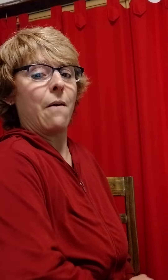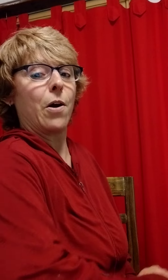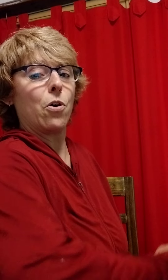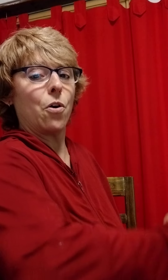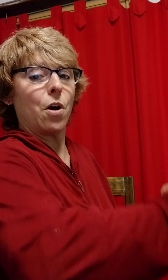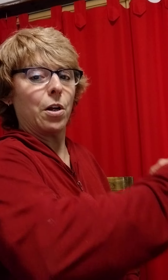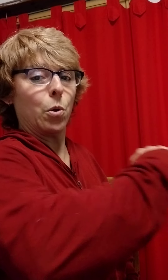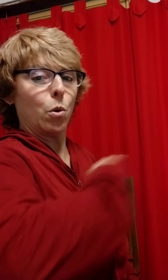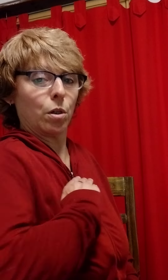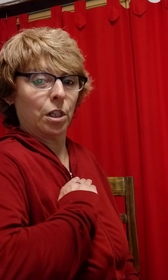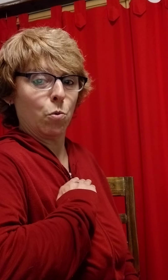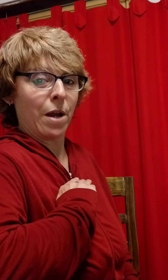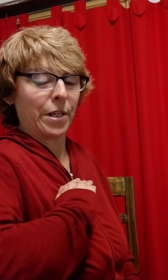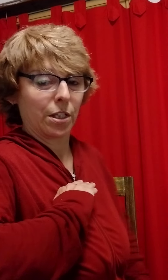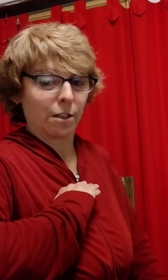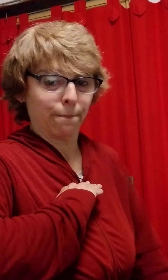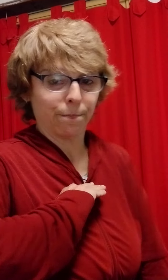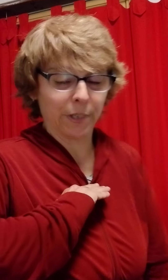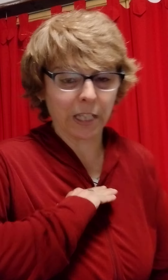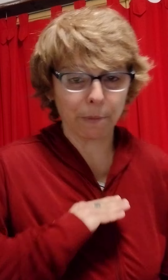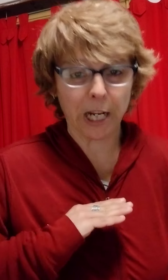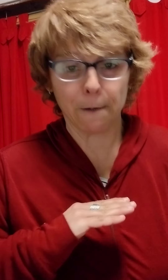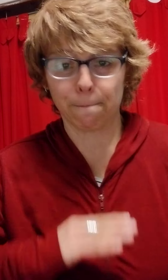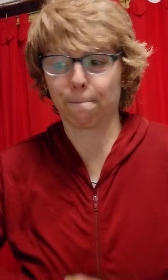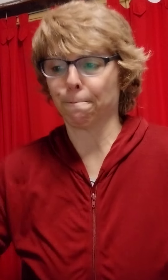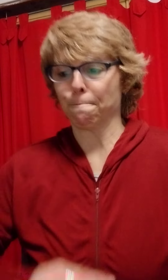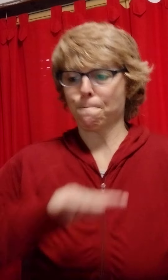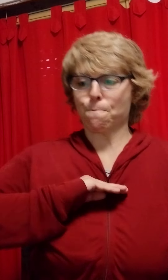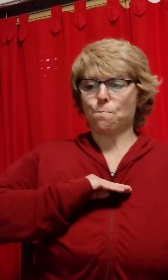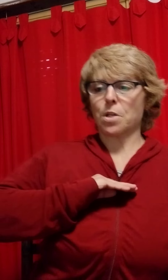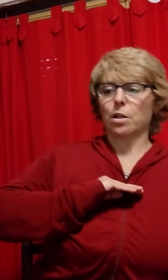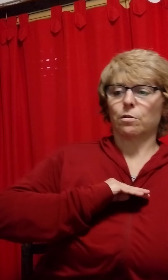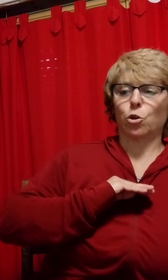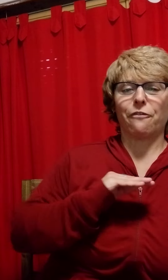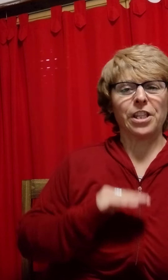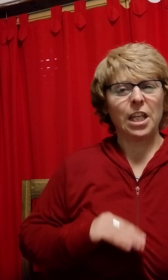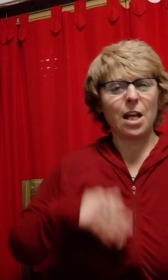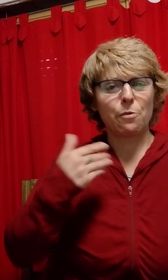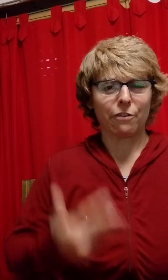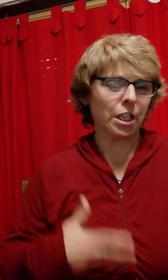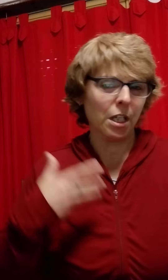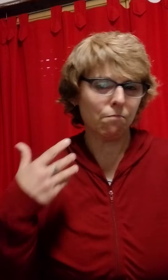abajo, y una vez. Y termina ahí. Estoy ofendida, me ofendí.